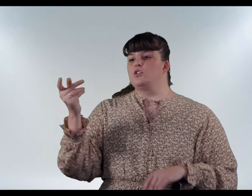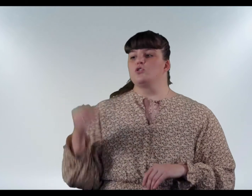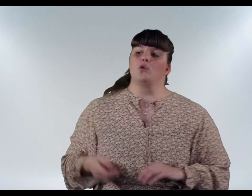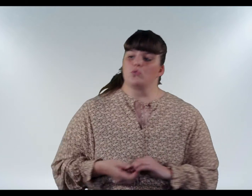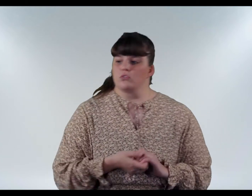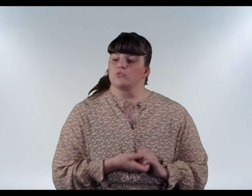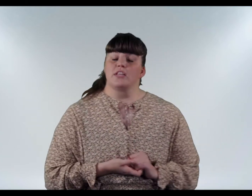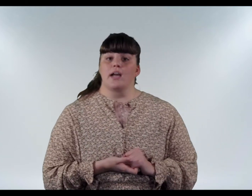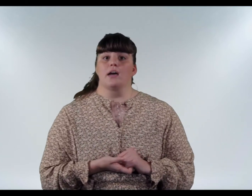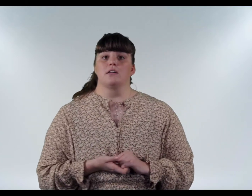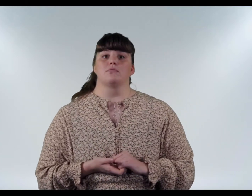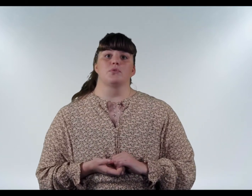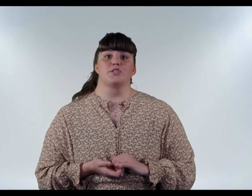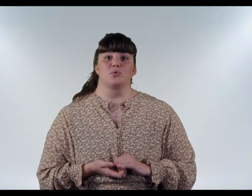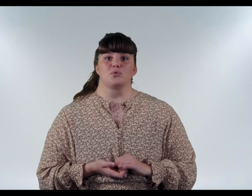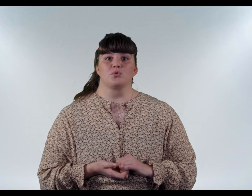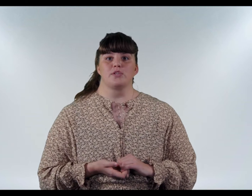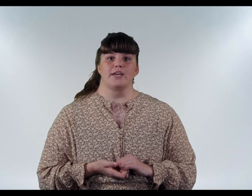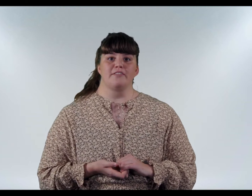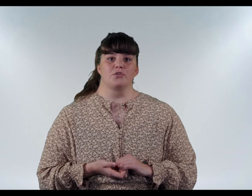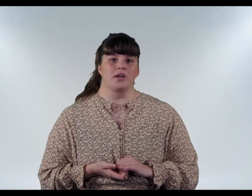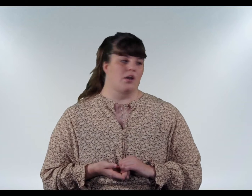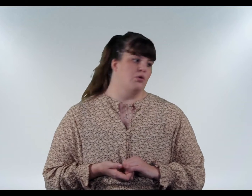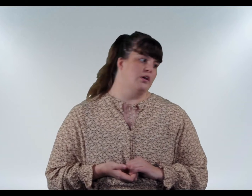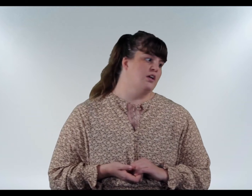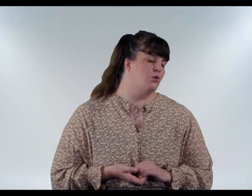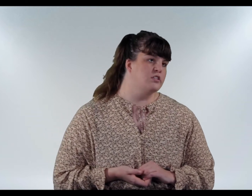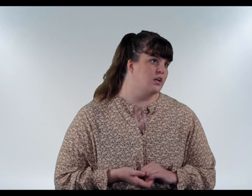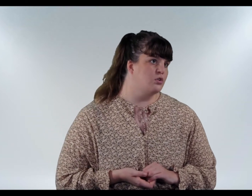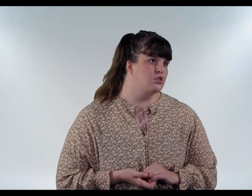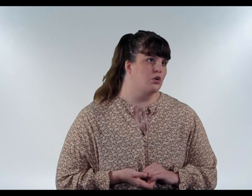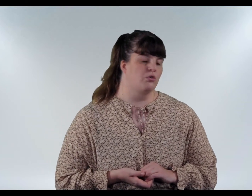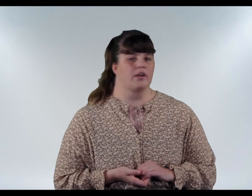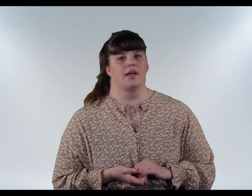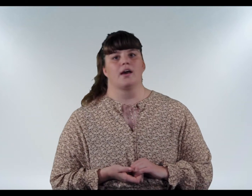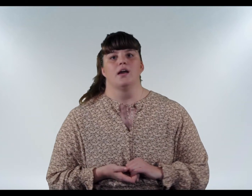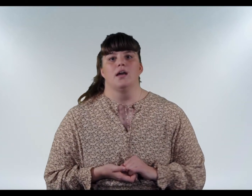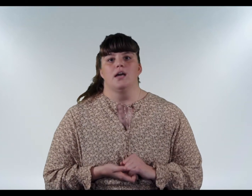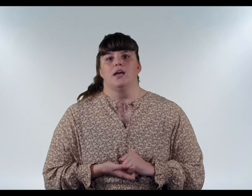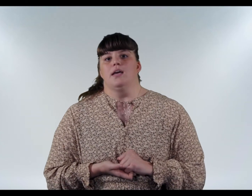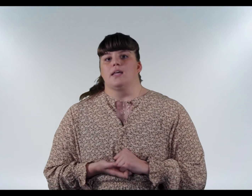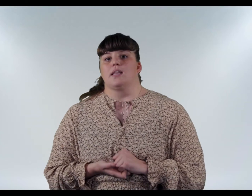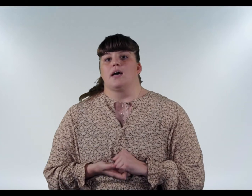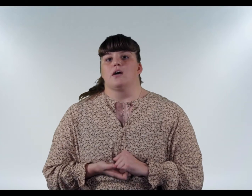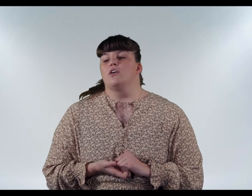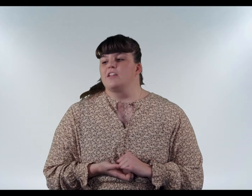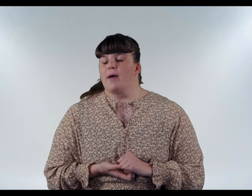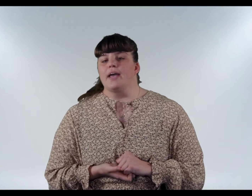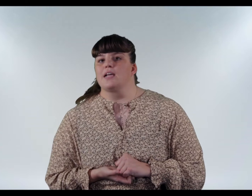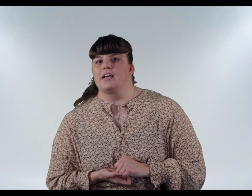skór, Stína, þú veist, og svo segirum við einhvern annan, oi, okk sér ljóttir skór, eða, þeirna, á, við viljum ekki að leika